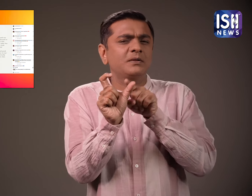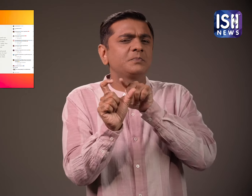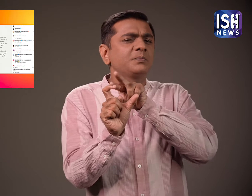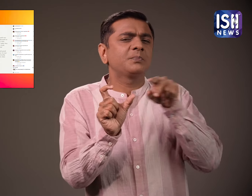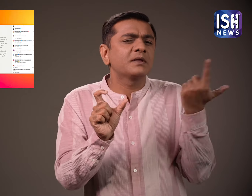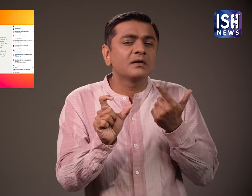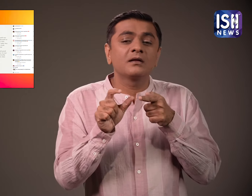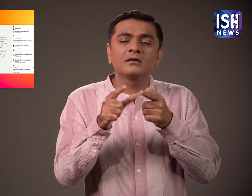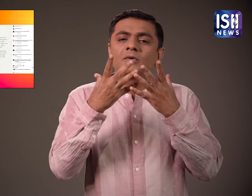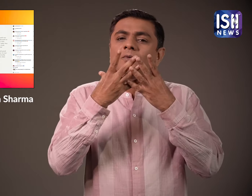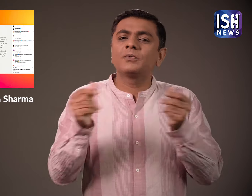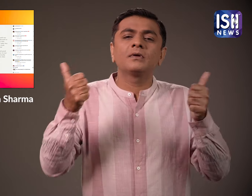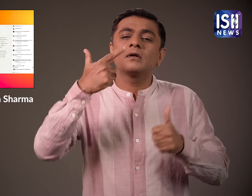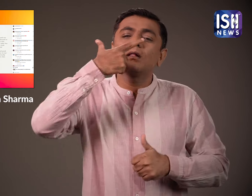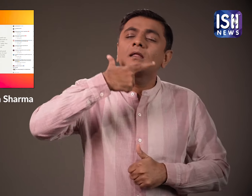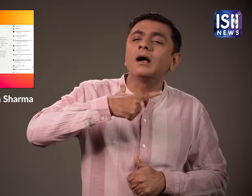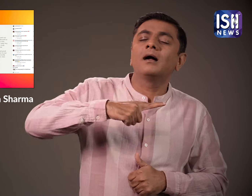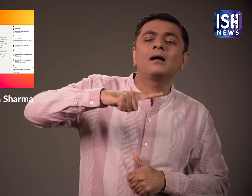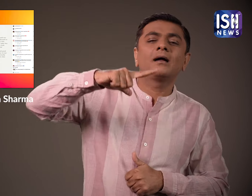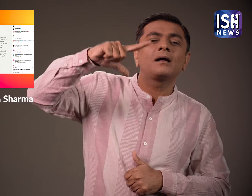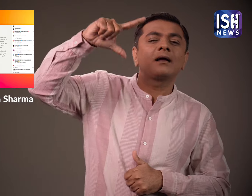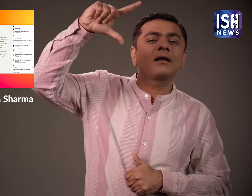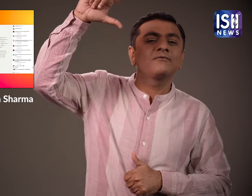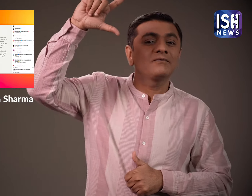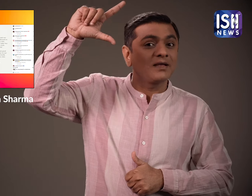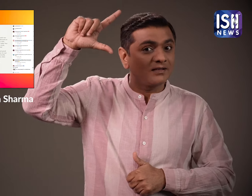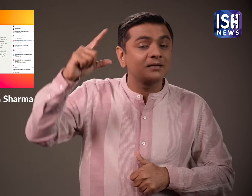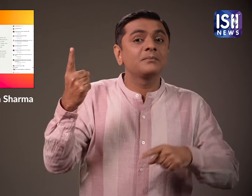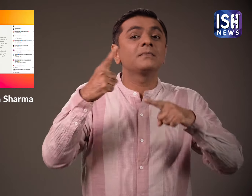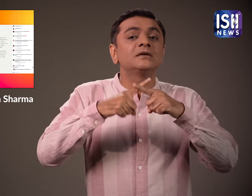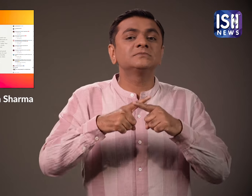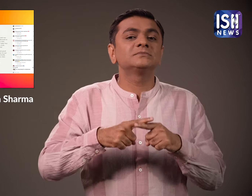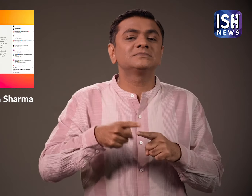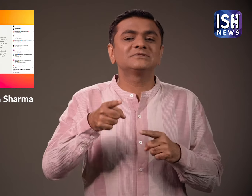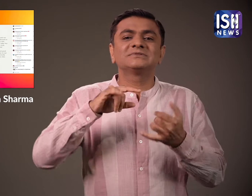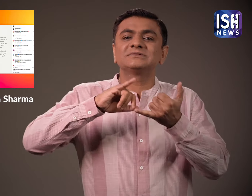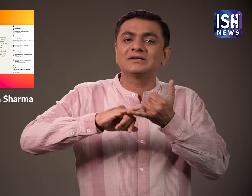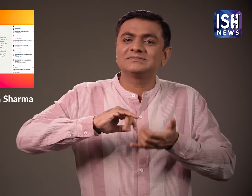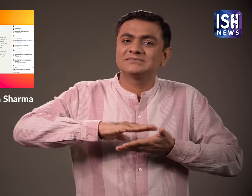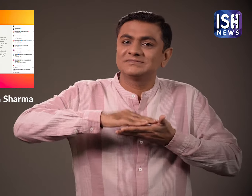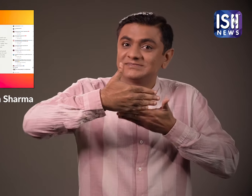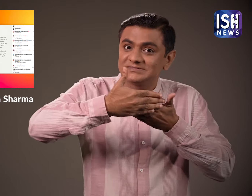संस्क्रुट में अकाई का अर्थ है अमर या ऐसी चीज जिसका शय नहीं हो